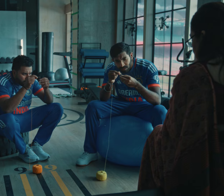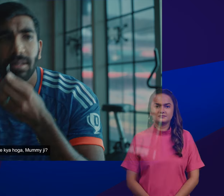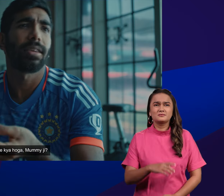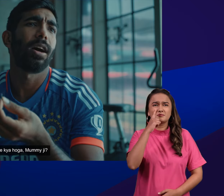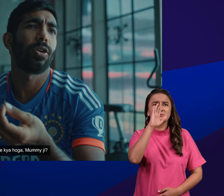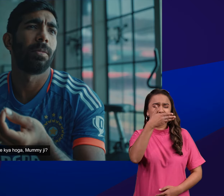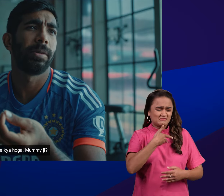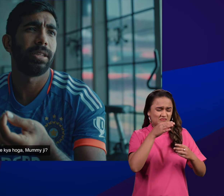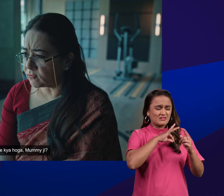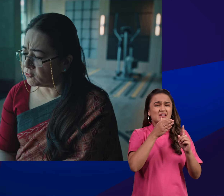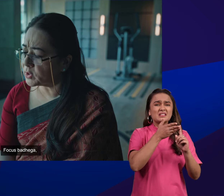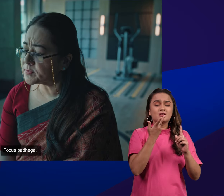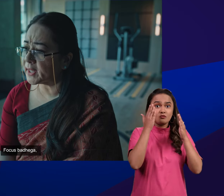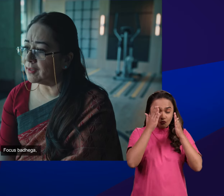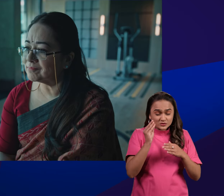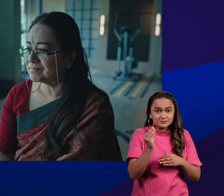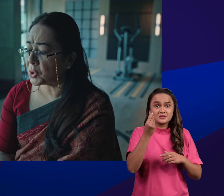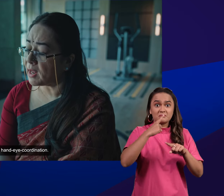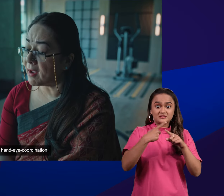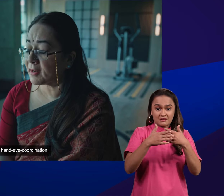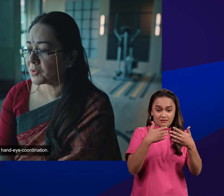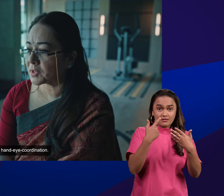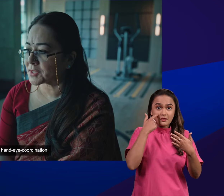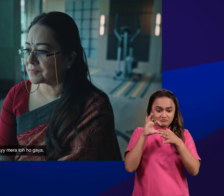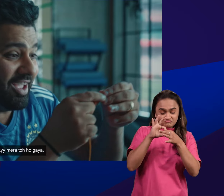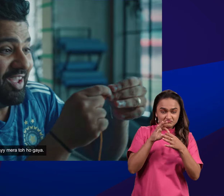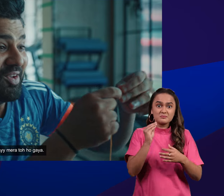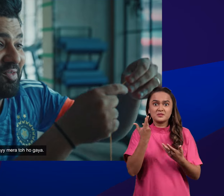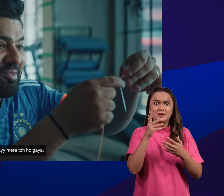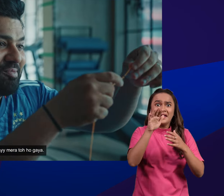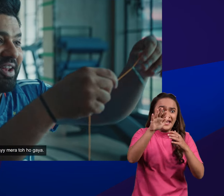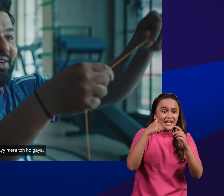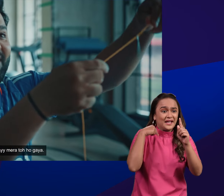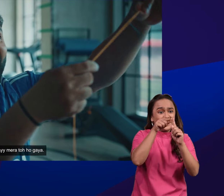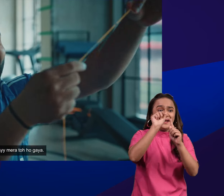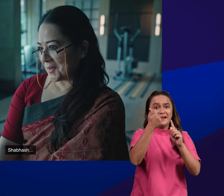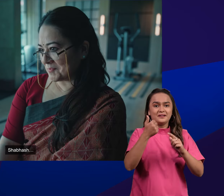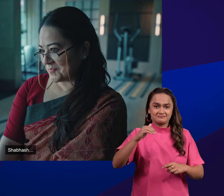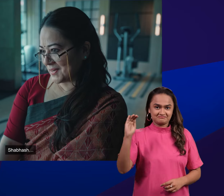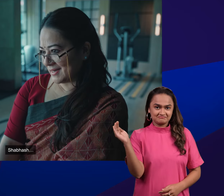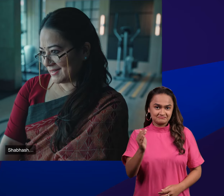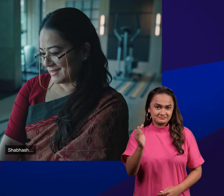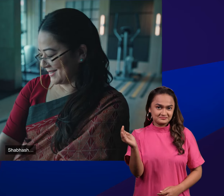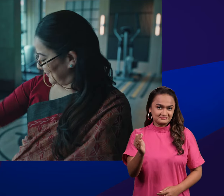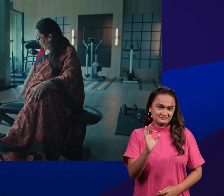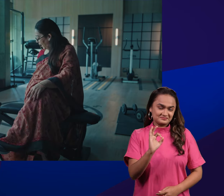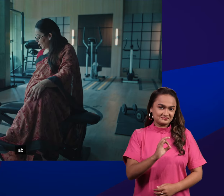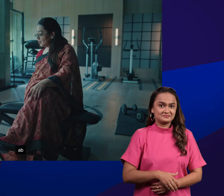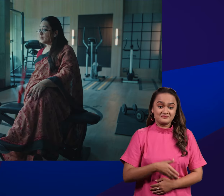इससे क्या होगा मम्मी जी? फोकिस पड़ेगा और हैंड-डाइ कोडिनेशन? मेरा दो हो गया. शाबज, अब